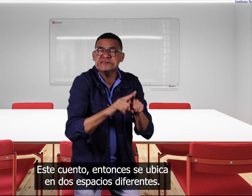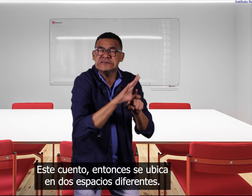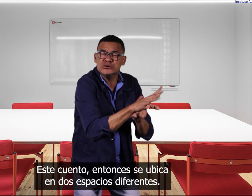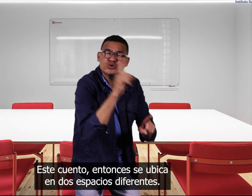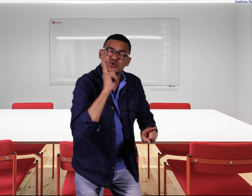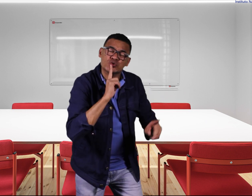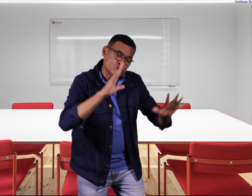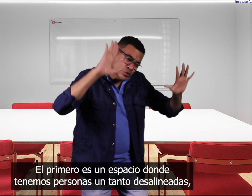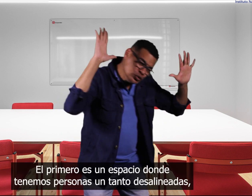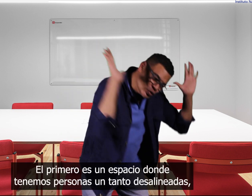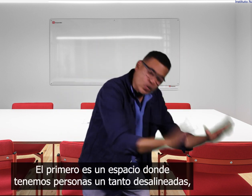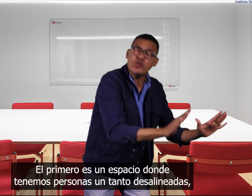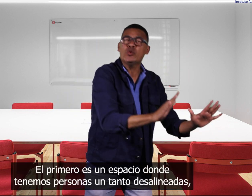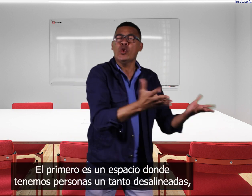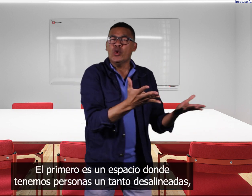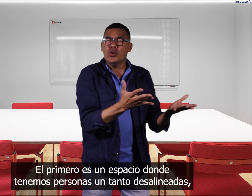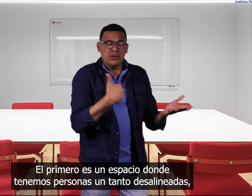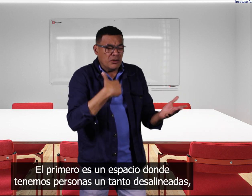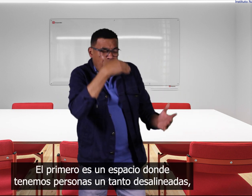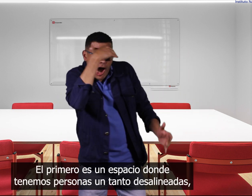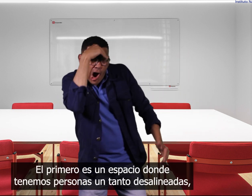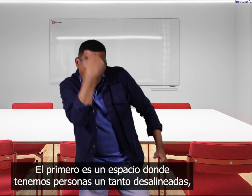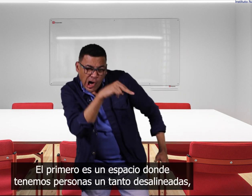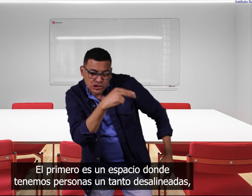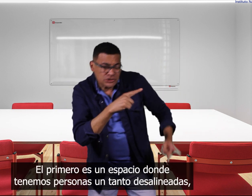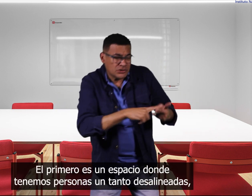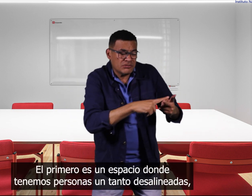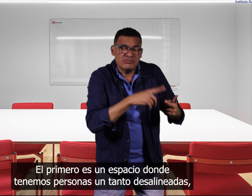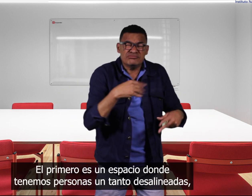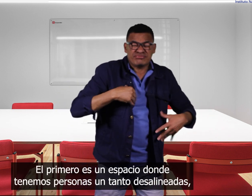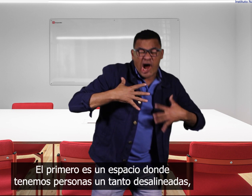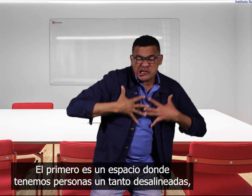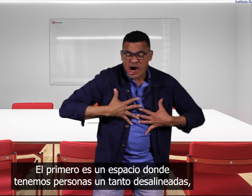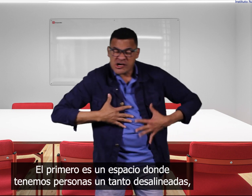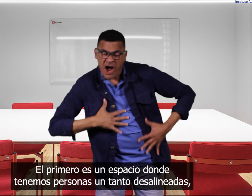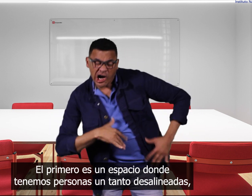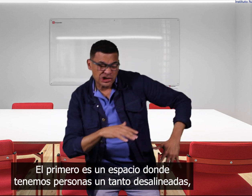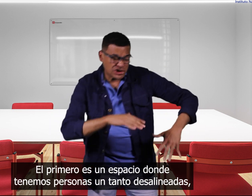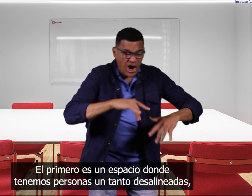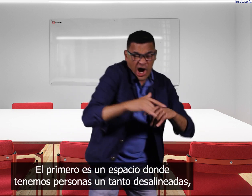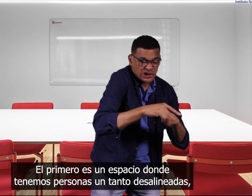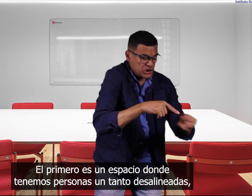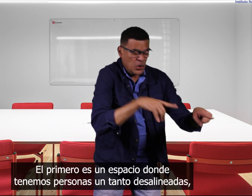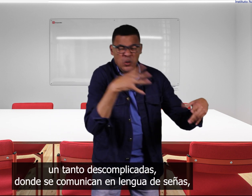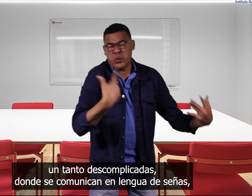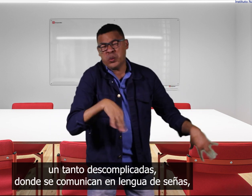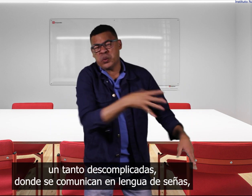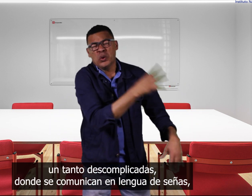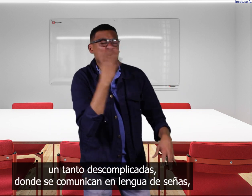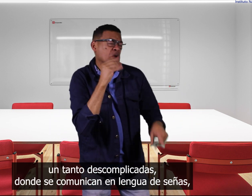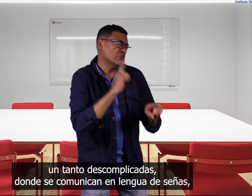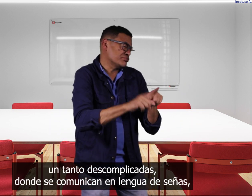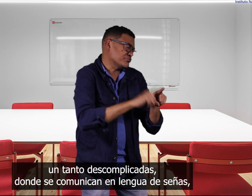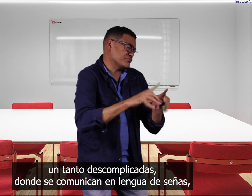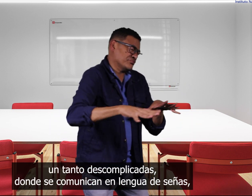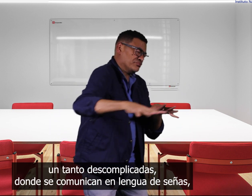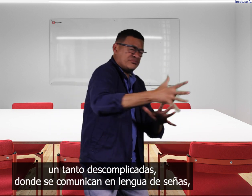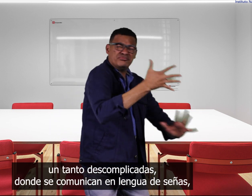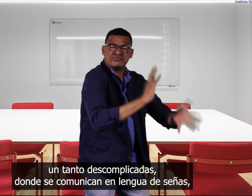diferentes el primero es un espacio donde tenemos personas un tanto desaliñadas son tanto descomplicadas donde se